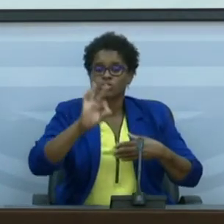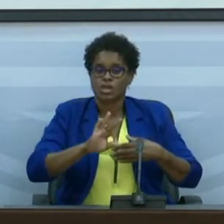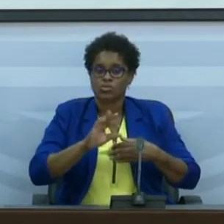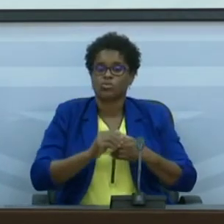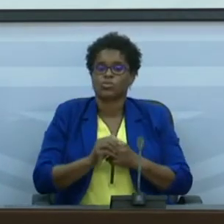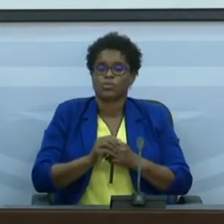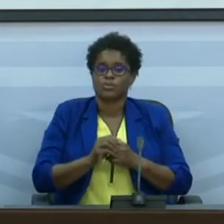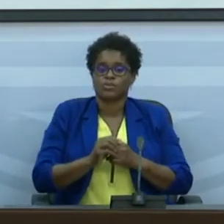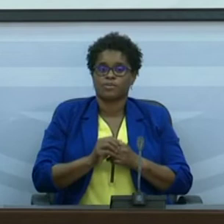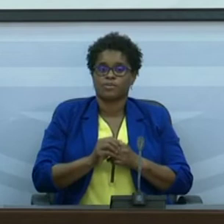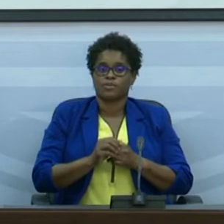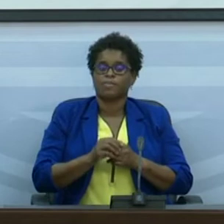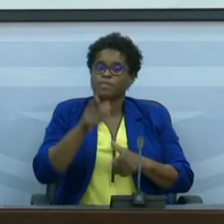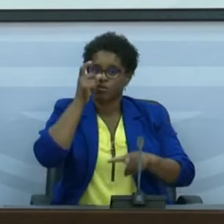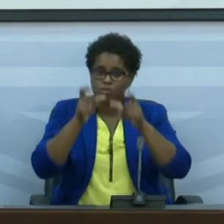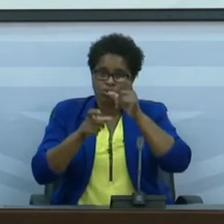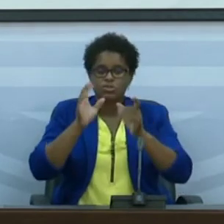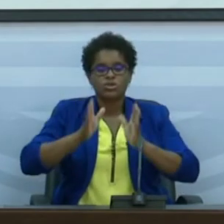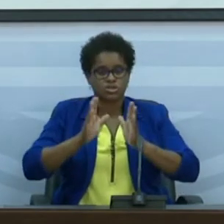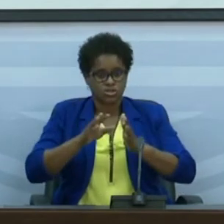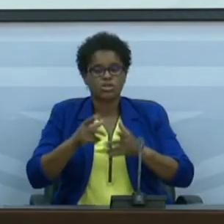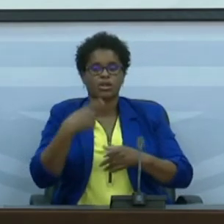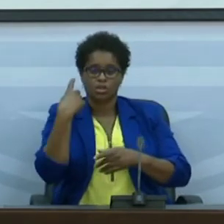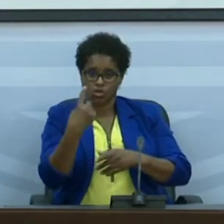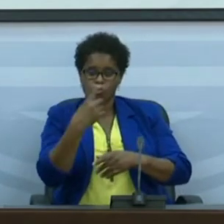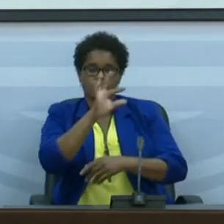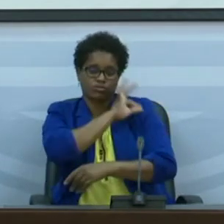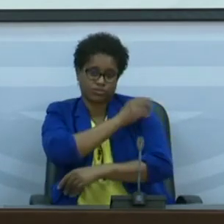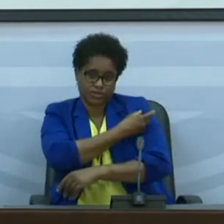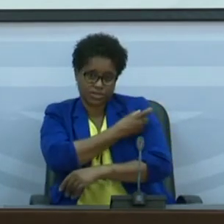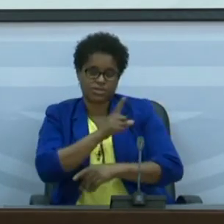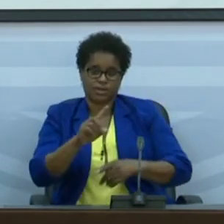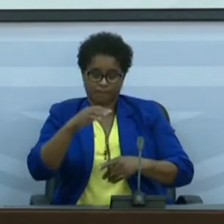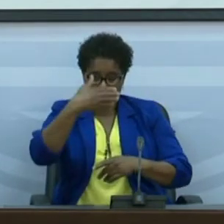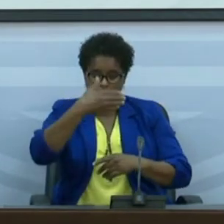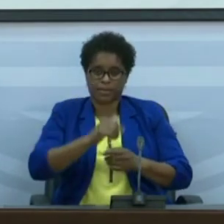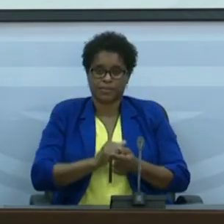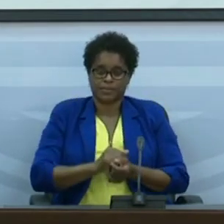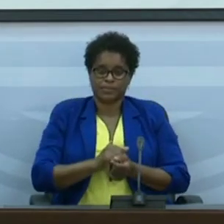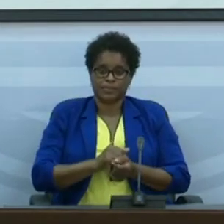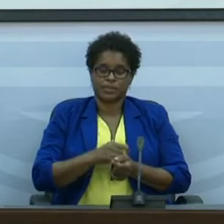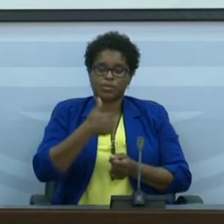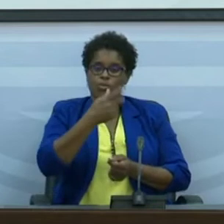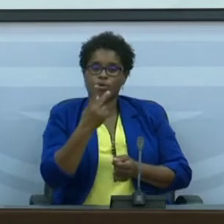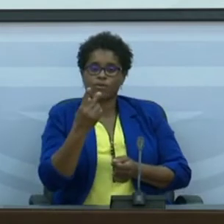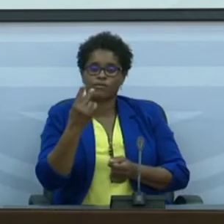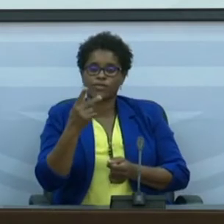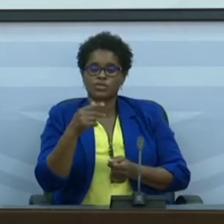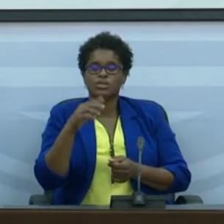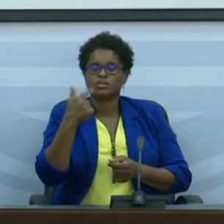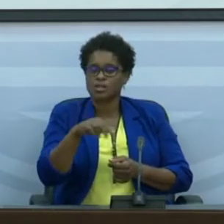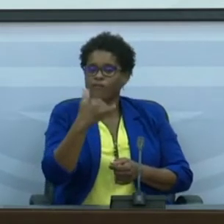da população adulta já com uma dose de vacina e Boa Vista está com